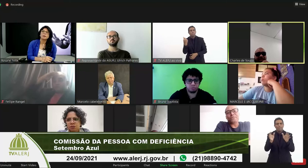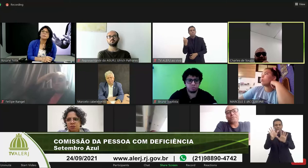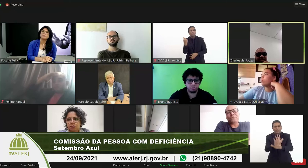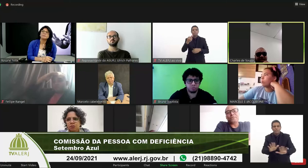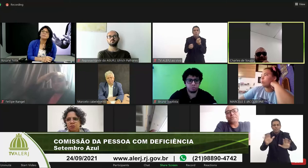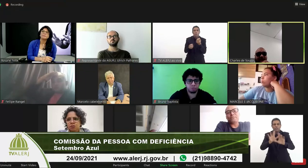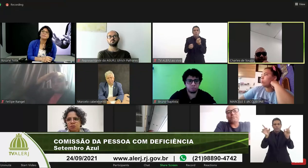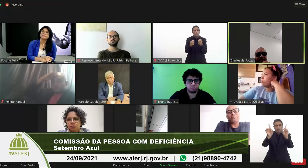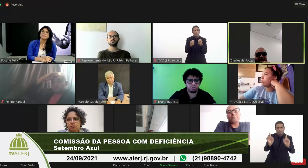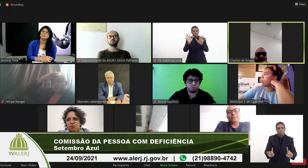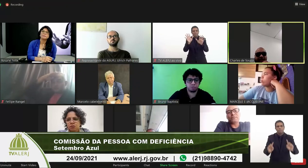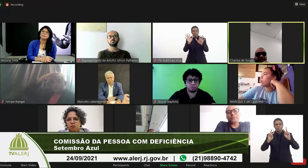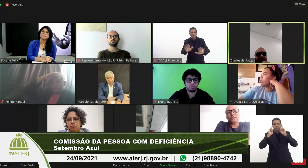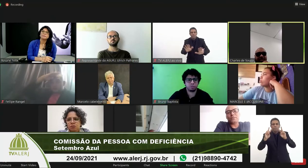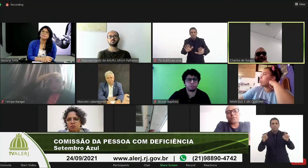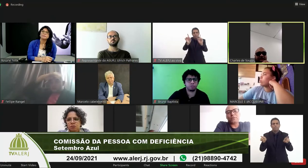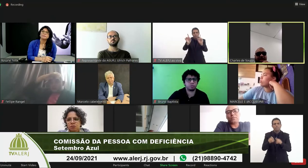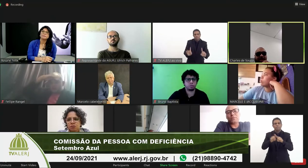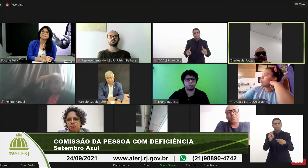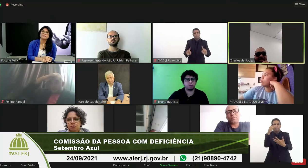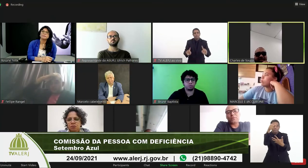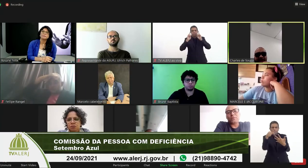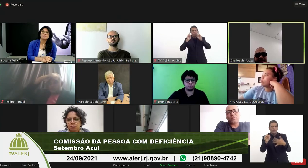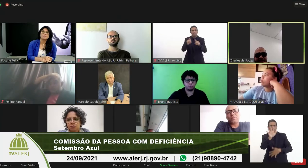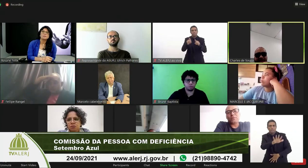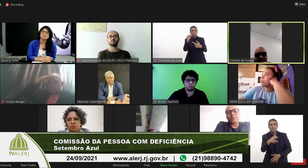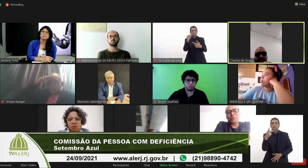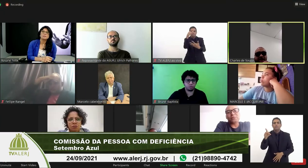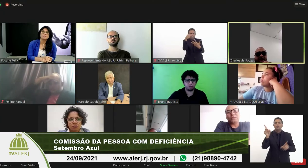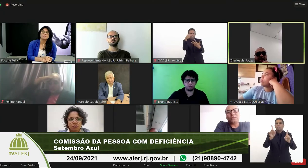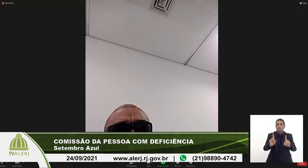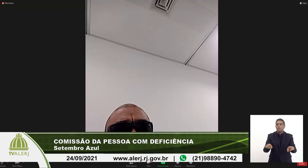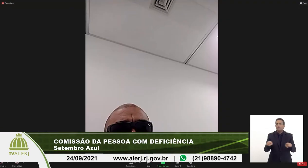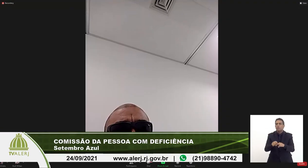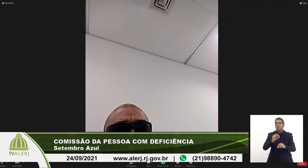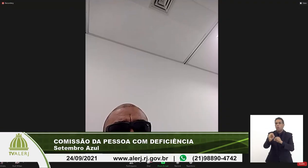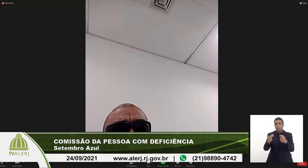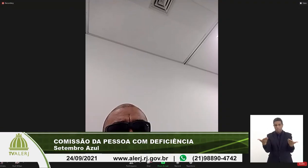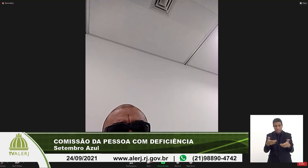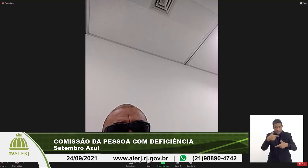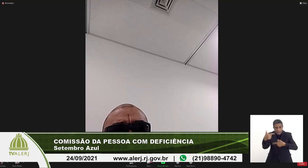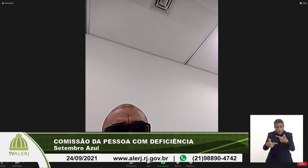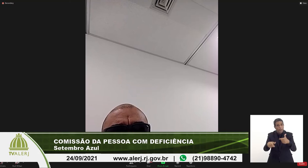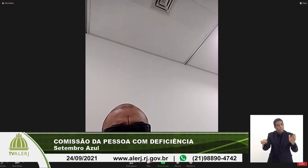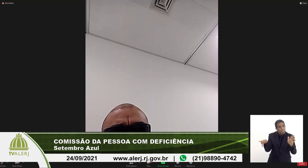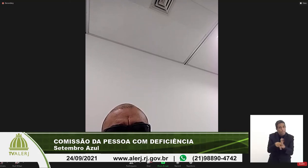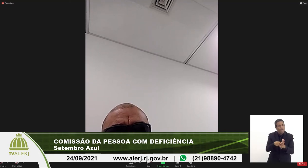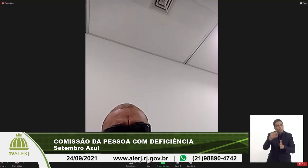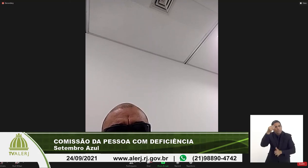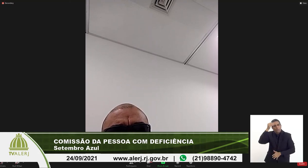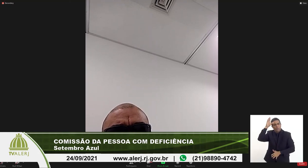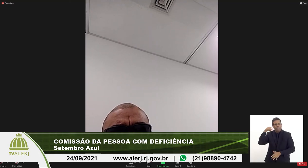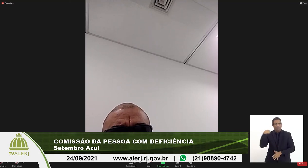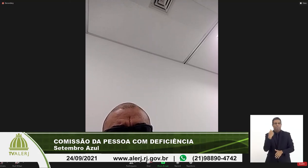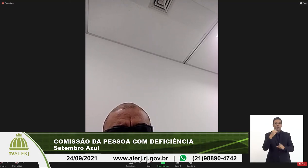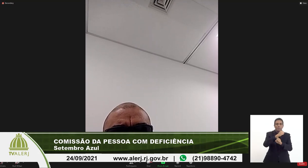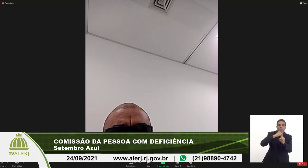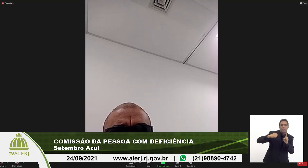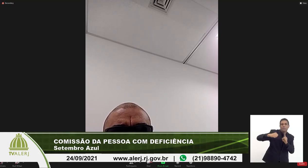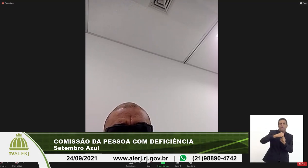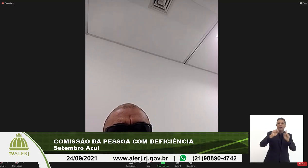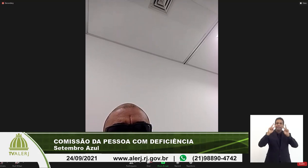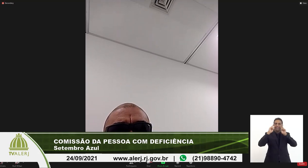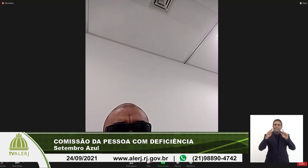deficiência aparente só é deficiente quem aparenta ser deficiente então nós também temos que trabalhar a própria conscientização da nossa sociedade